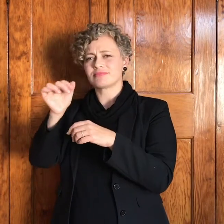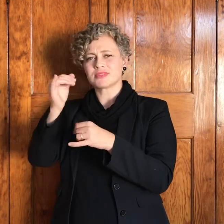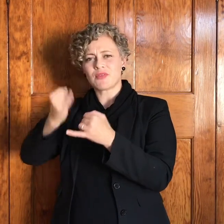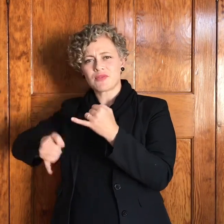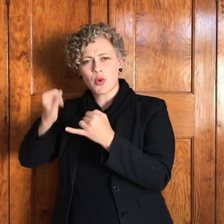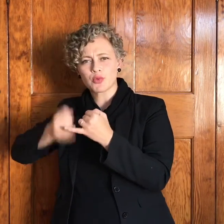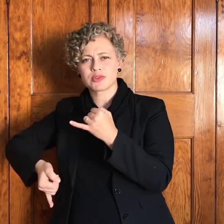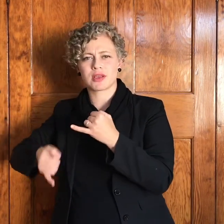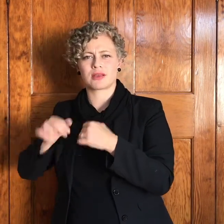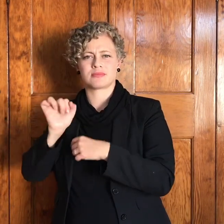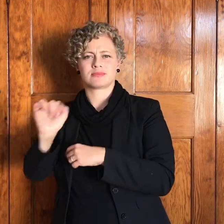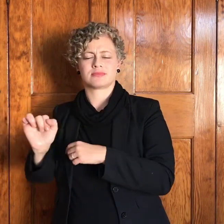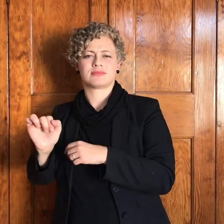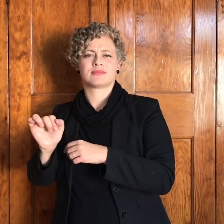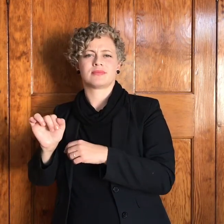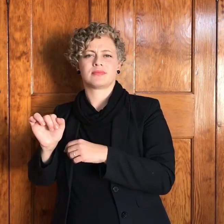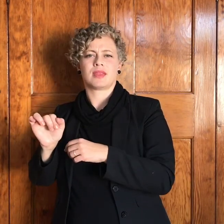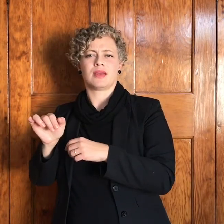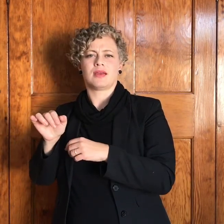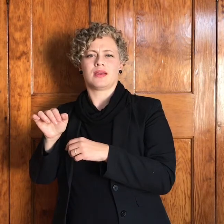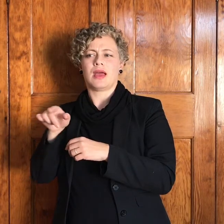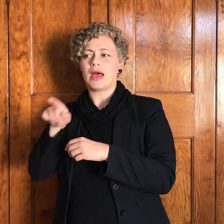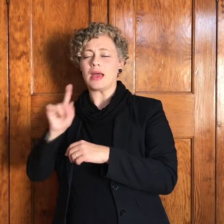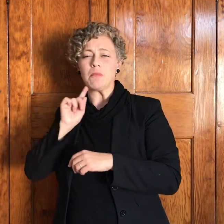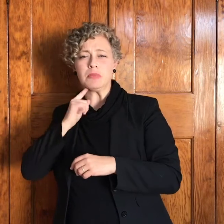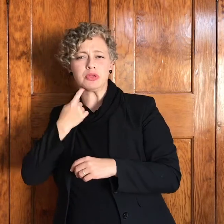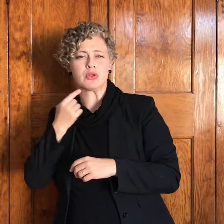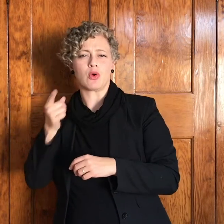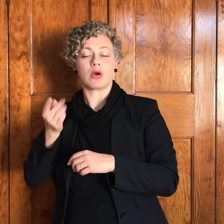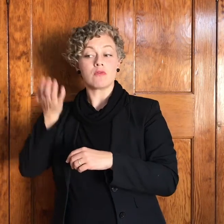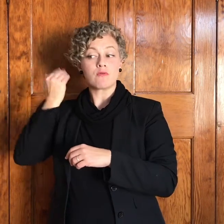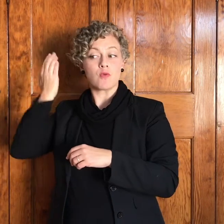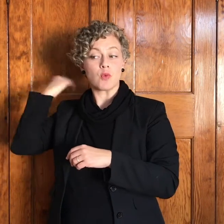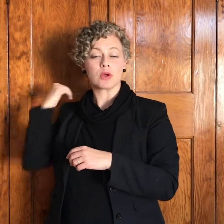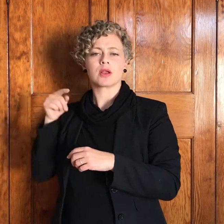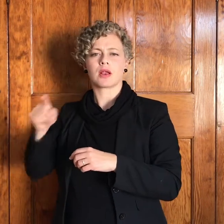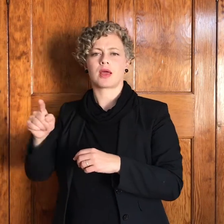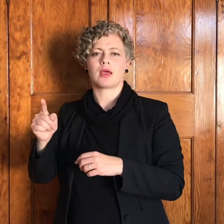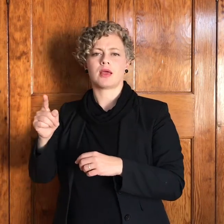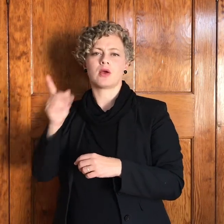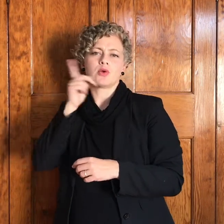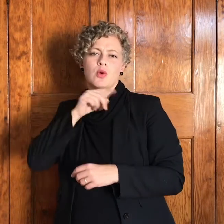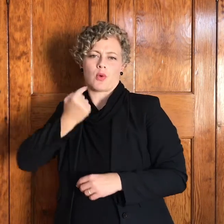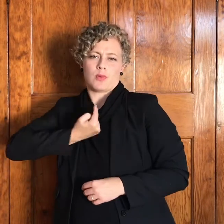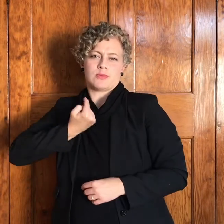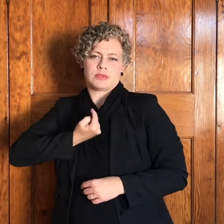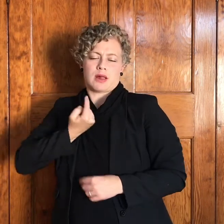sy gewete stilmaak en alles rationaliseer maar nie nou